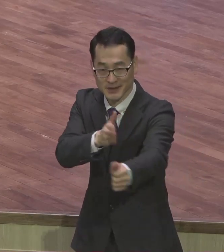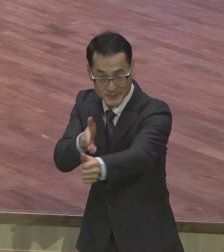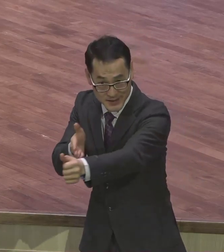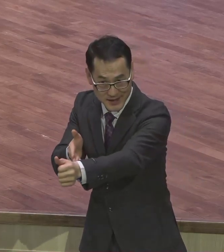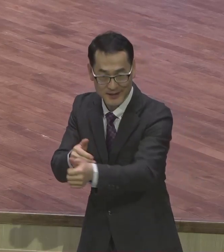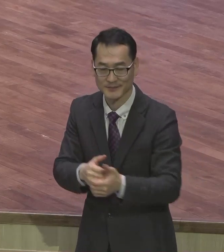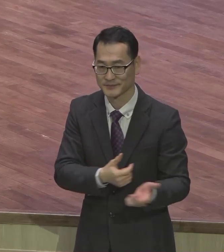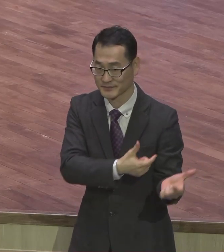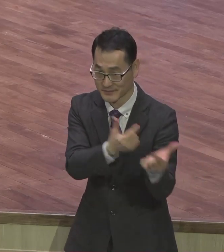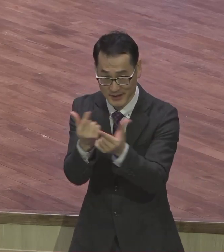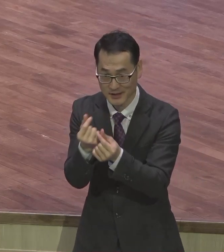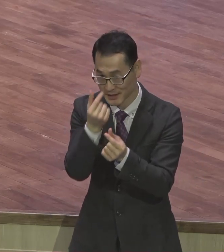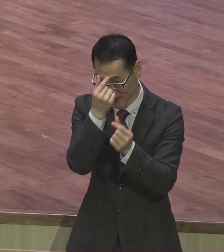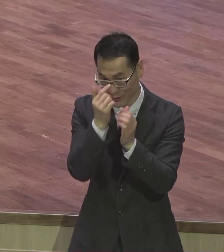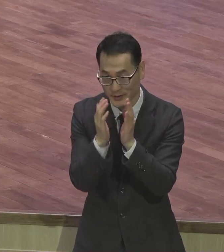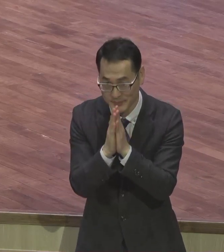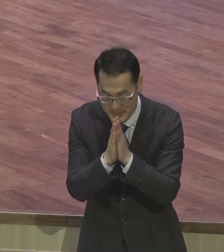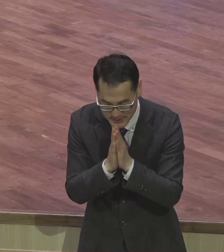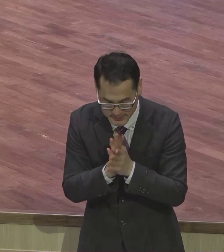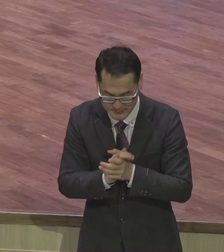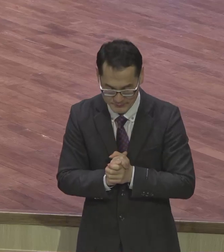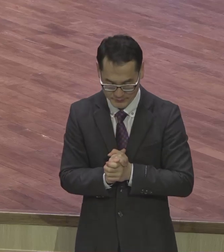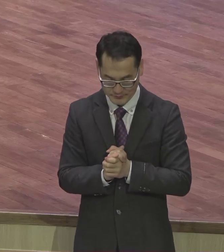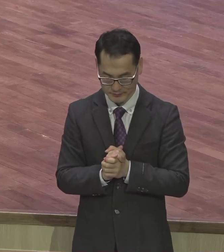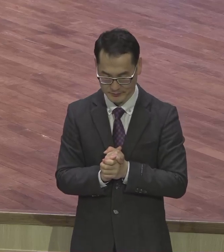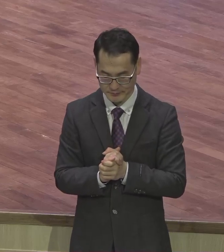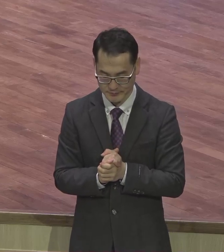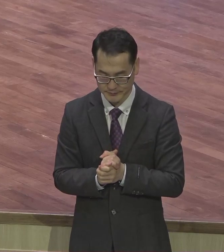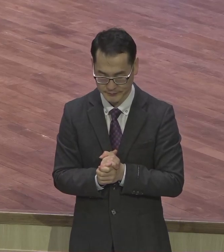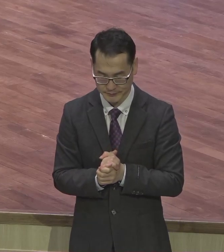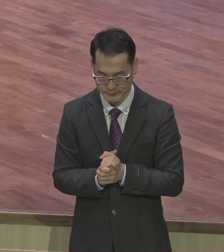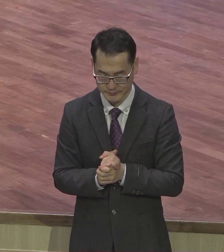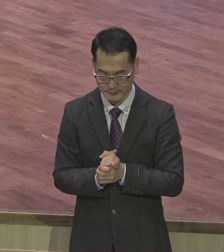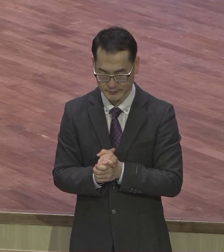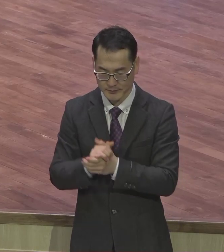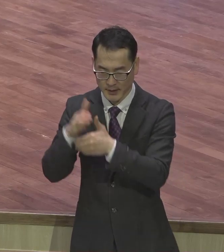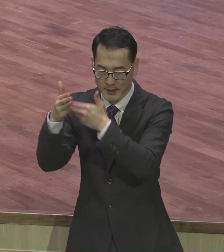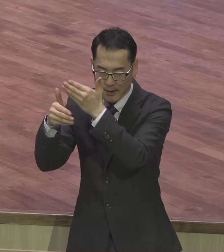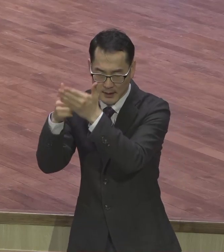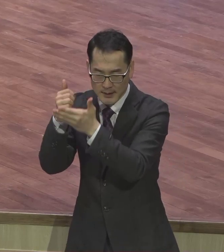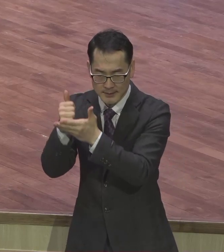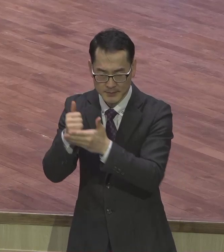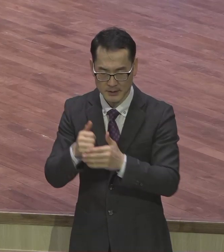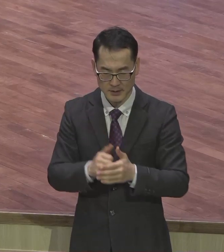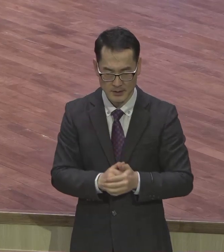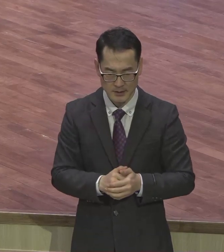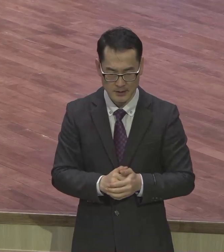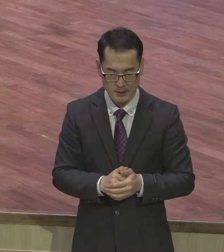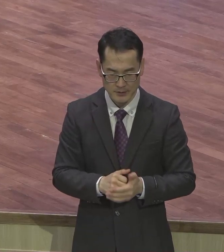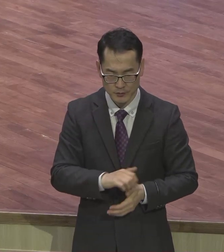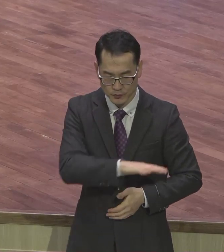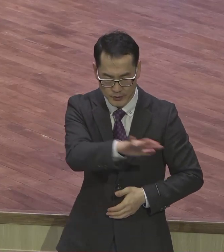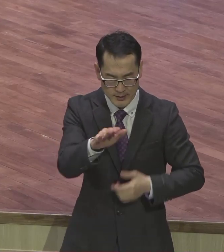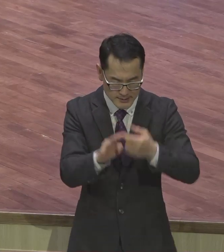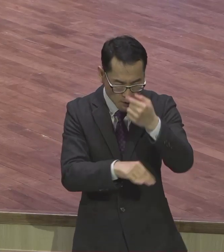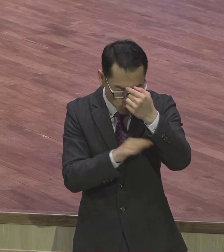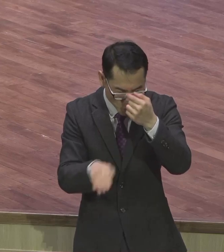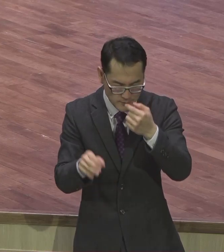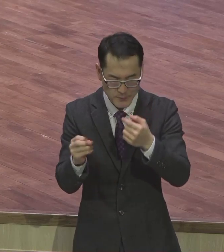기도합시다. 아버지 하나님 우리 영계 성도들 또 우리 새가족들 정말로 추수감사주일 맞이해서